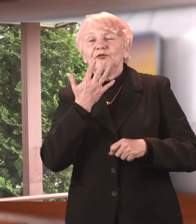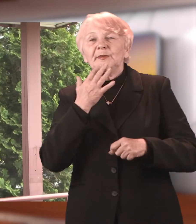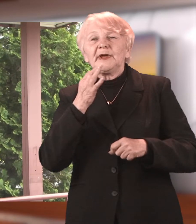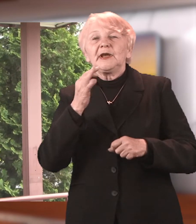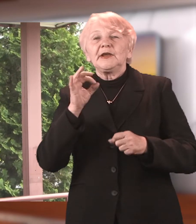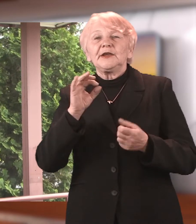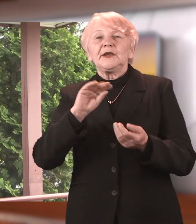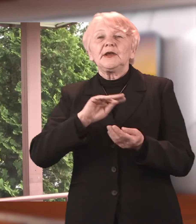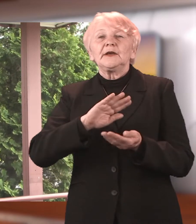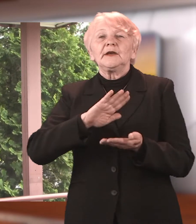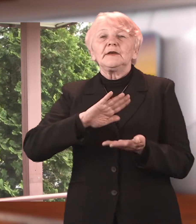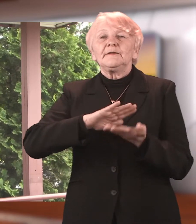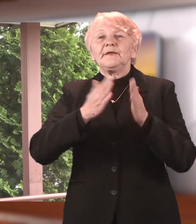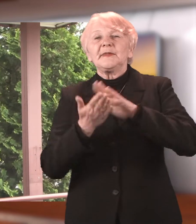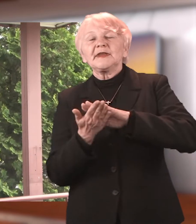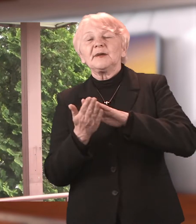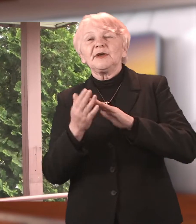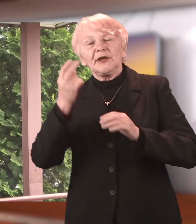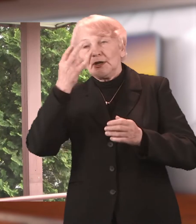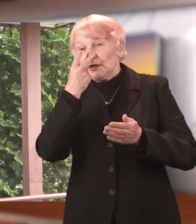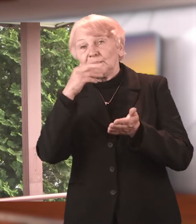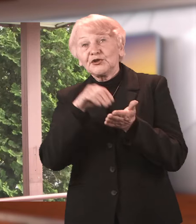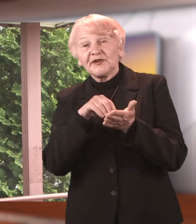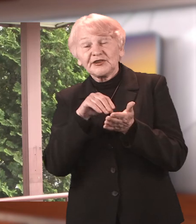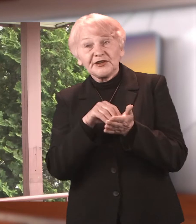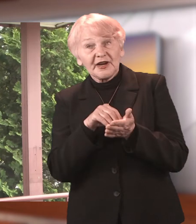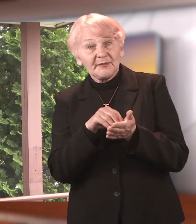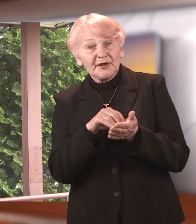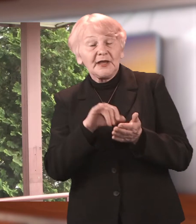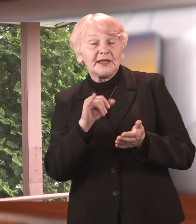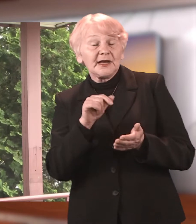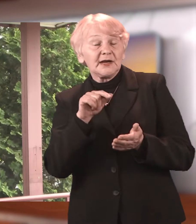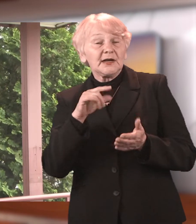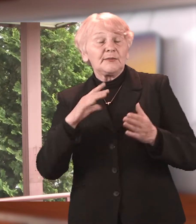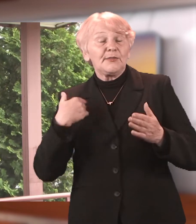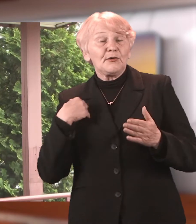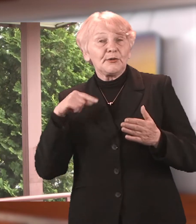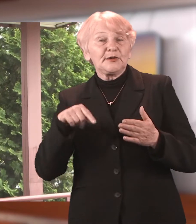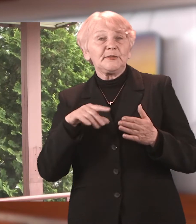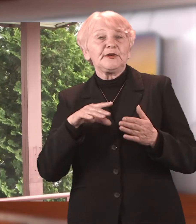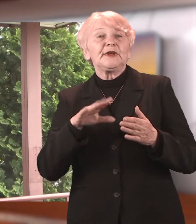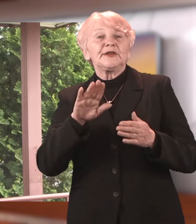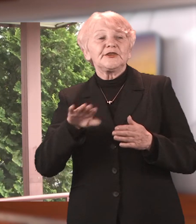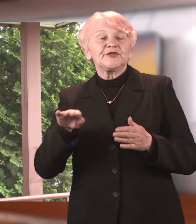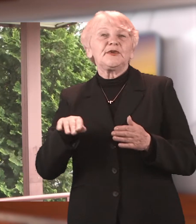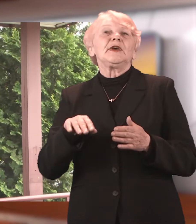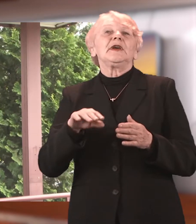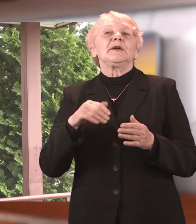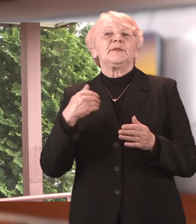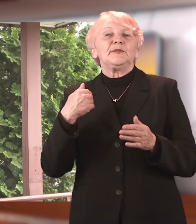Także zakończył się ten okres dla nas 14 miesięczny właściwie pozytywnie, że wszystkie dzieci